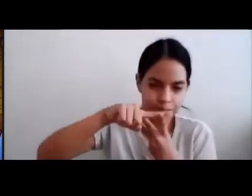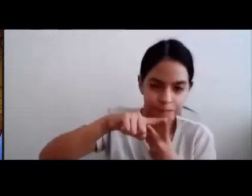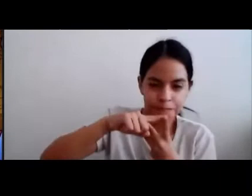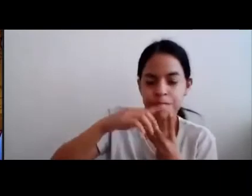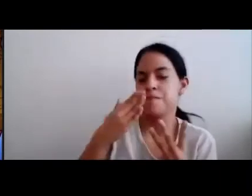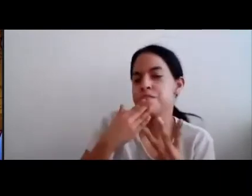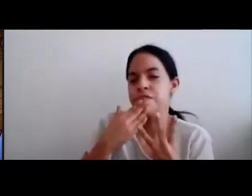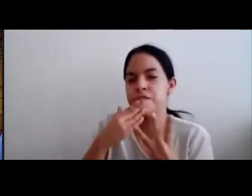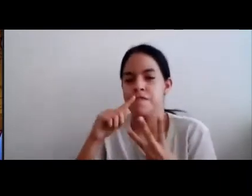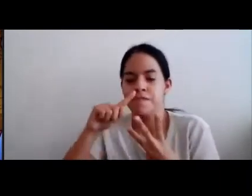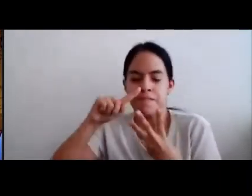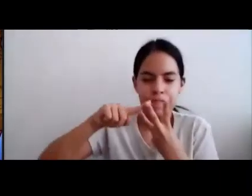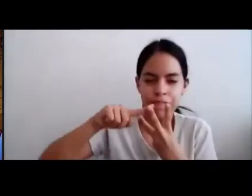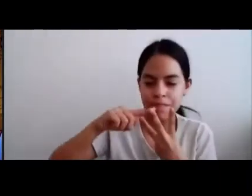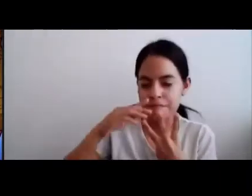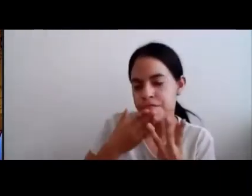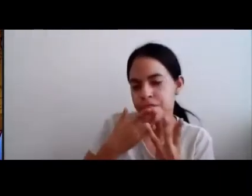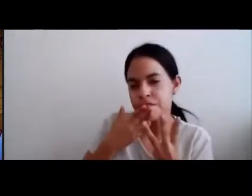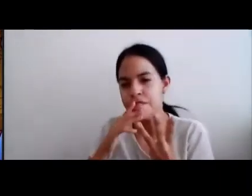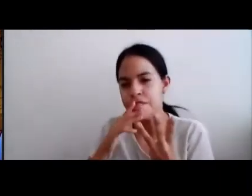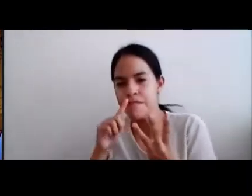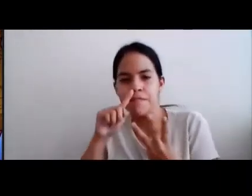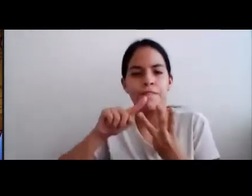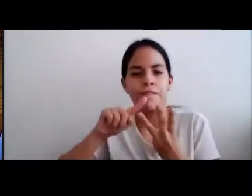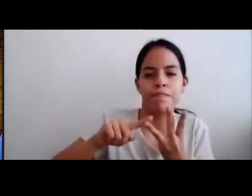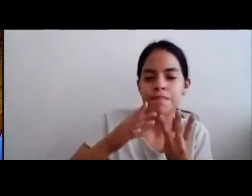Cada una de las hadas Dio un regalo